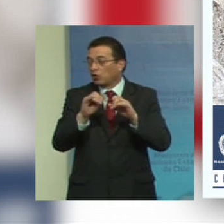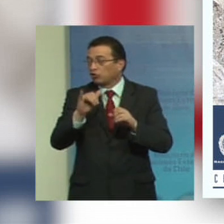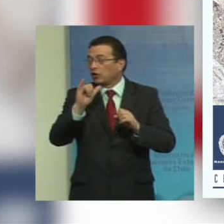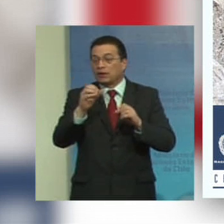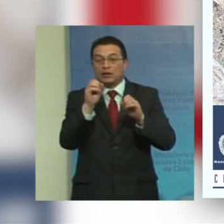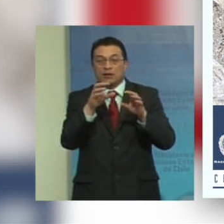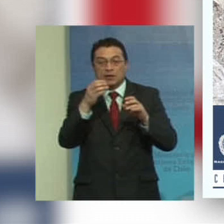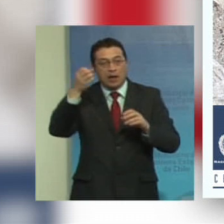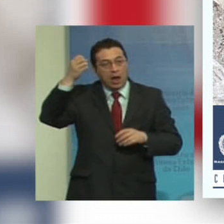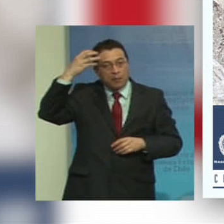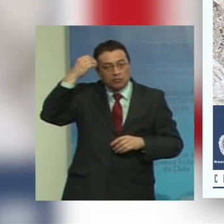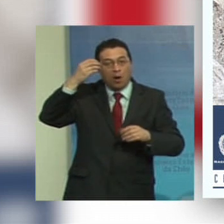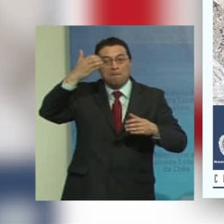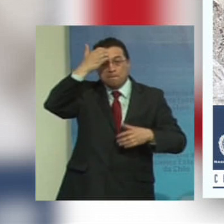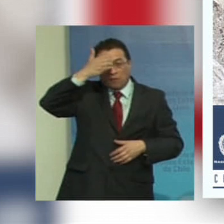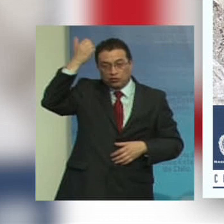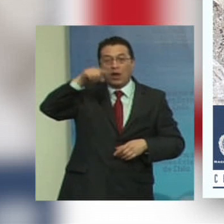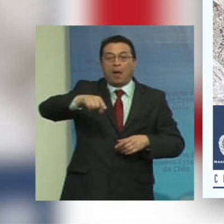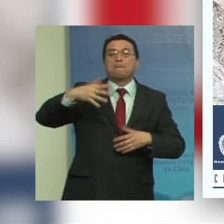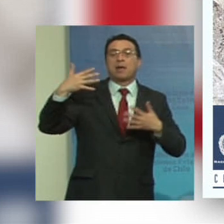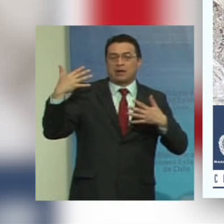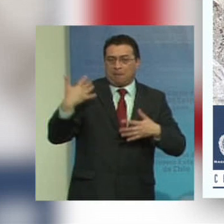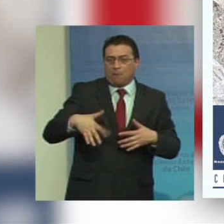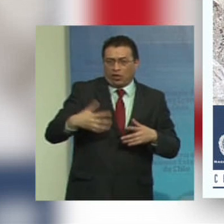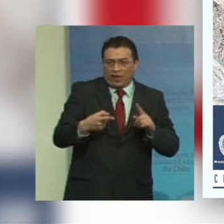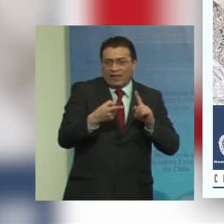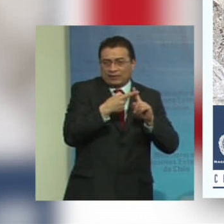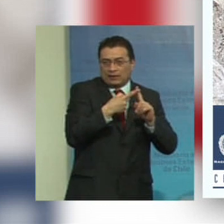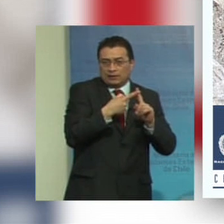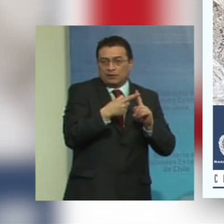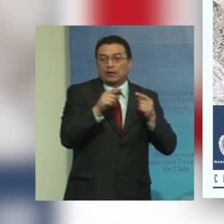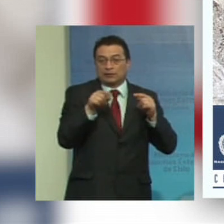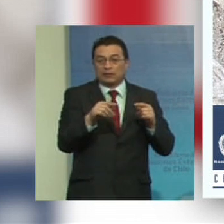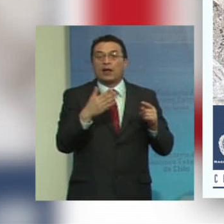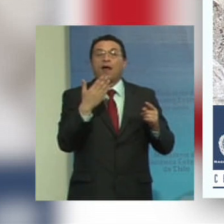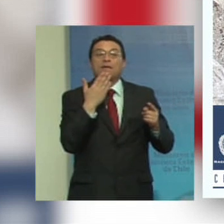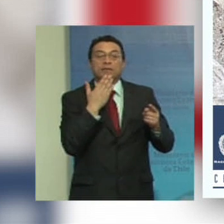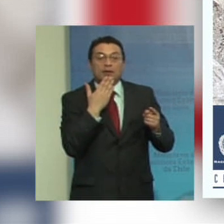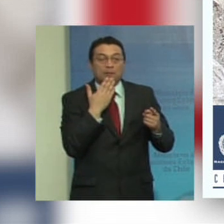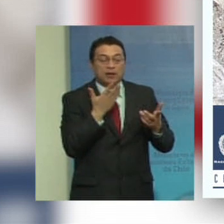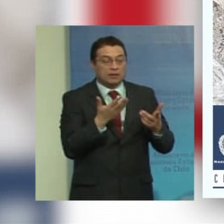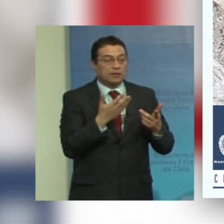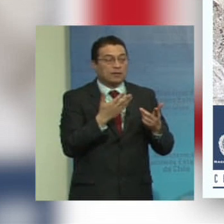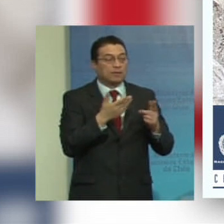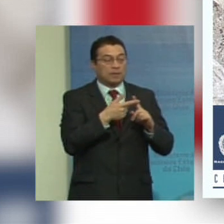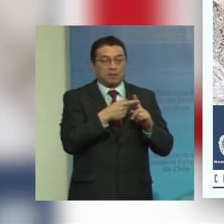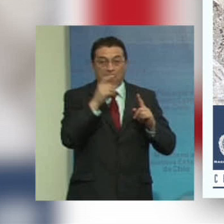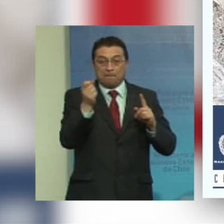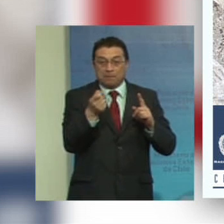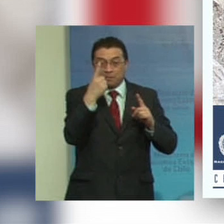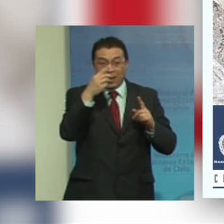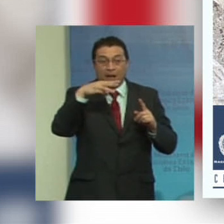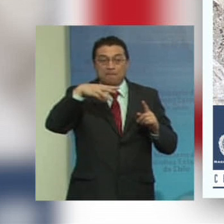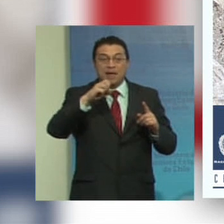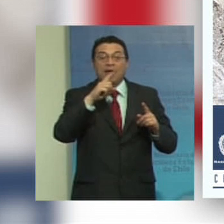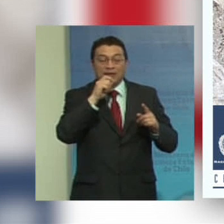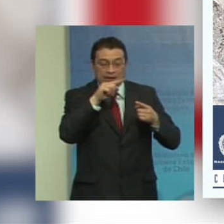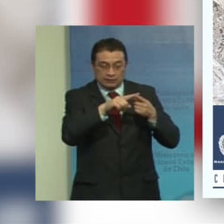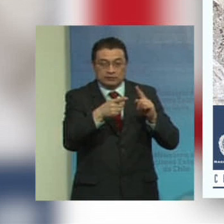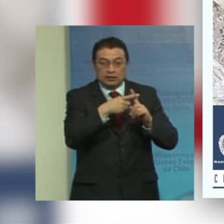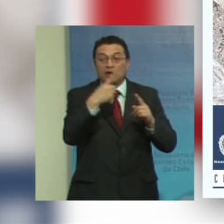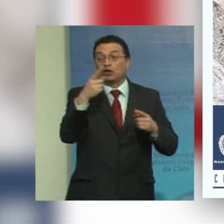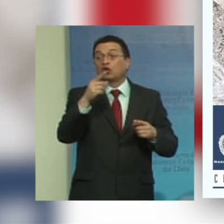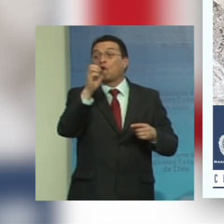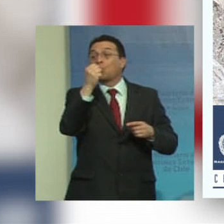profesional es sin duda un tema clave y también la primera meta dice eso y la meta